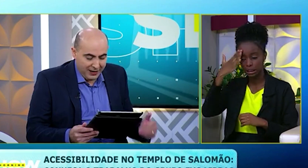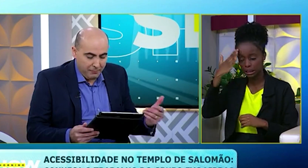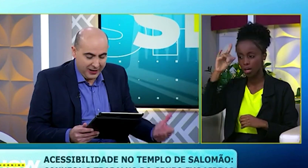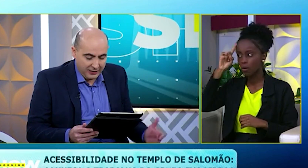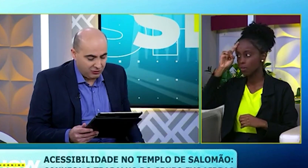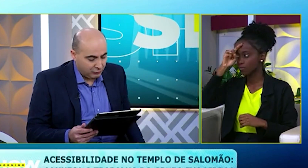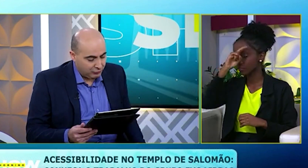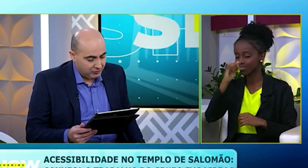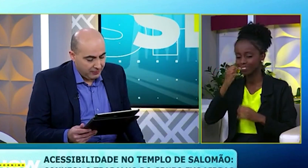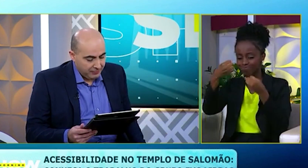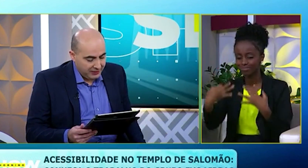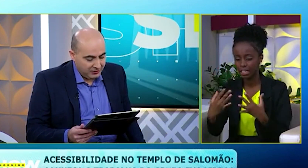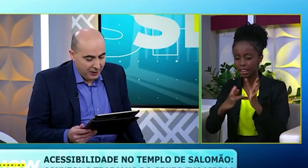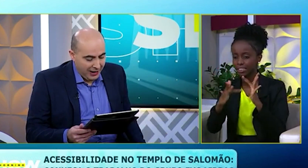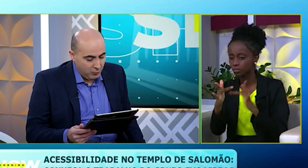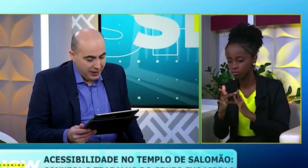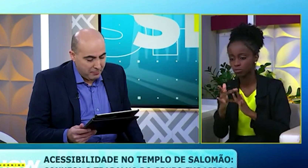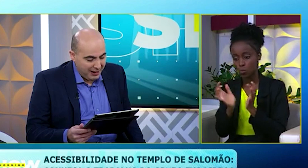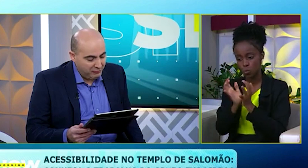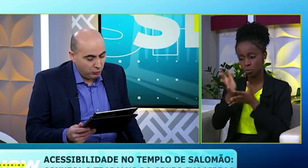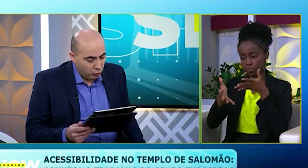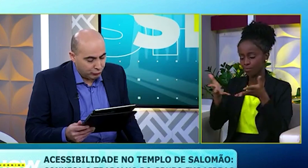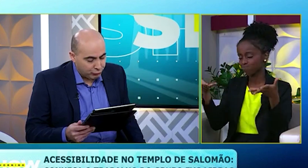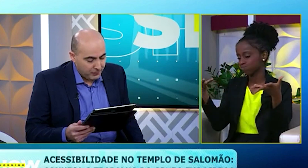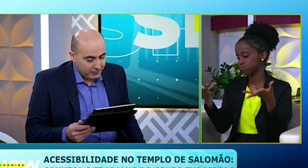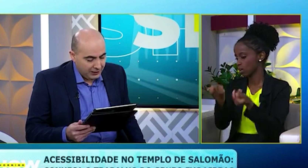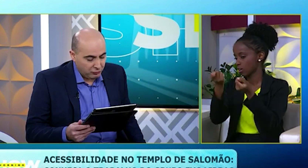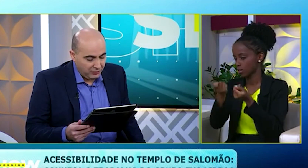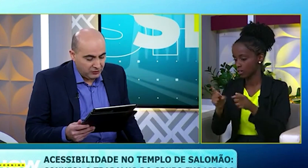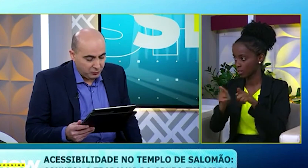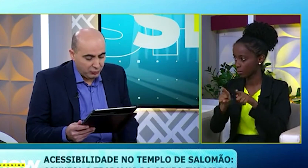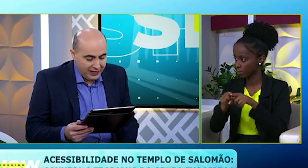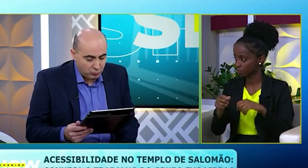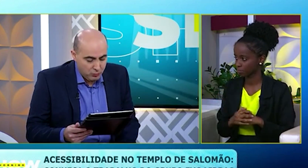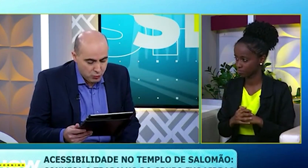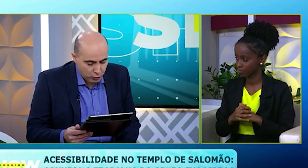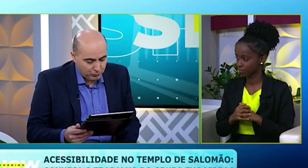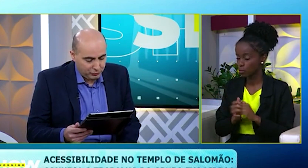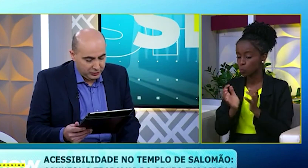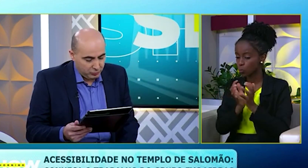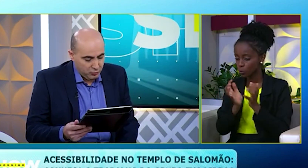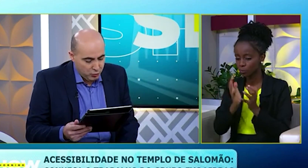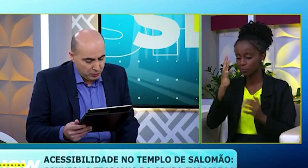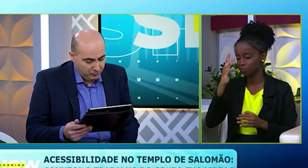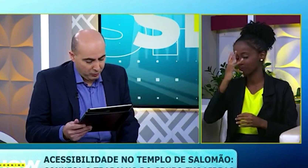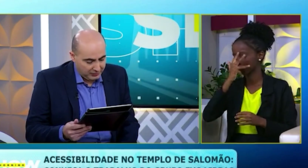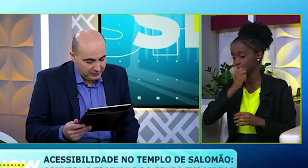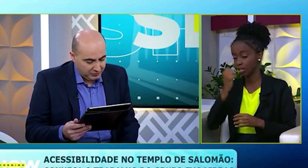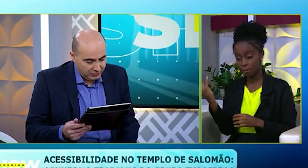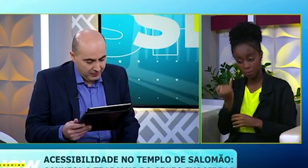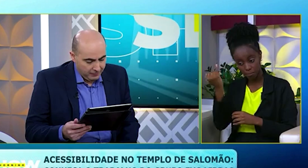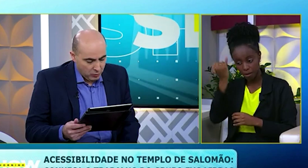falar para ele de Jesus. Esse trabalho é maravilhoso. A Sofia diz, projeto muito bonito, muito